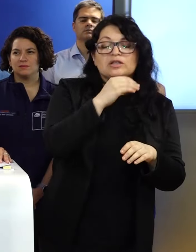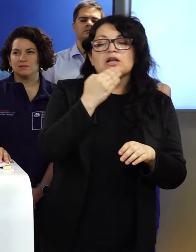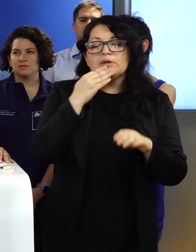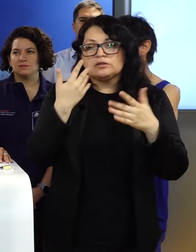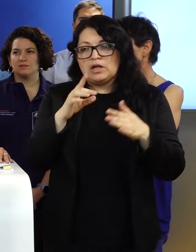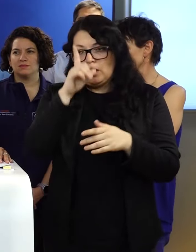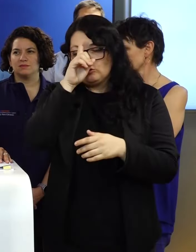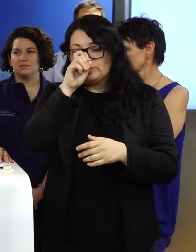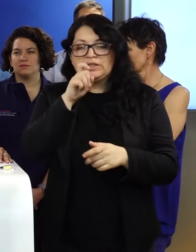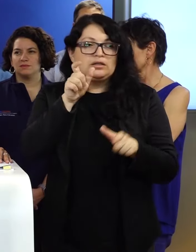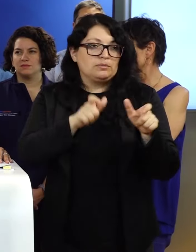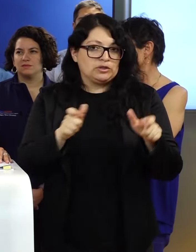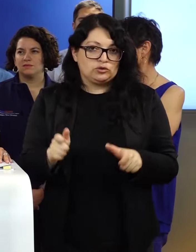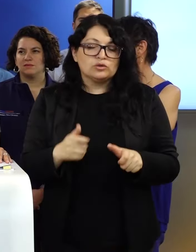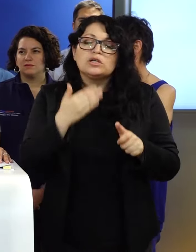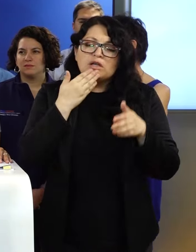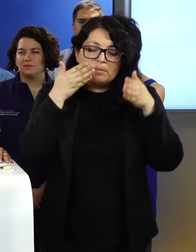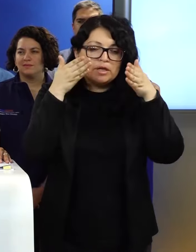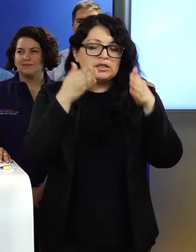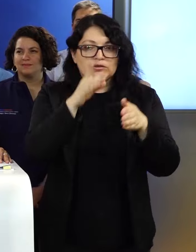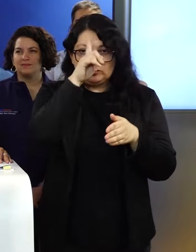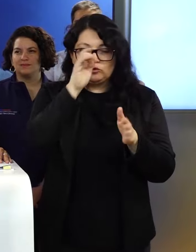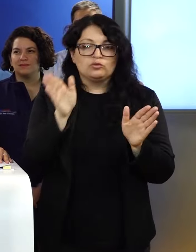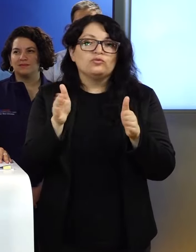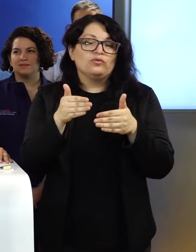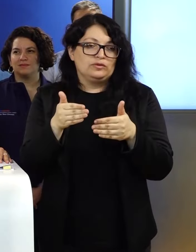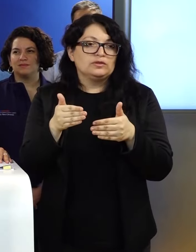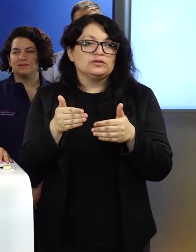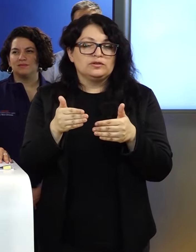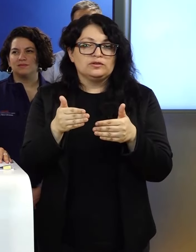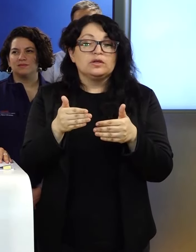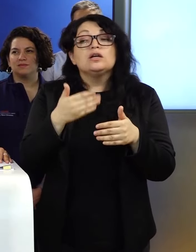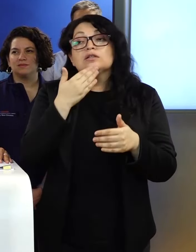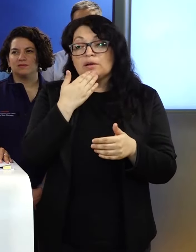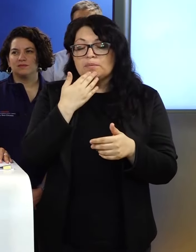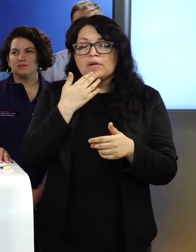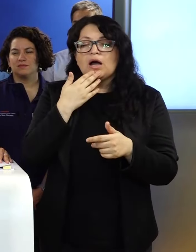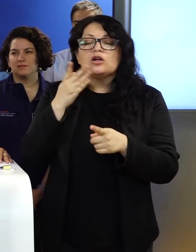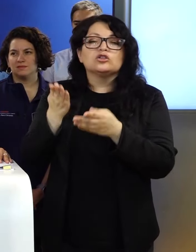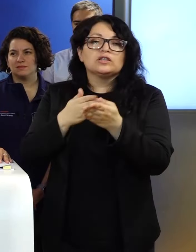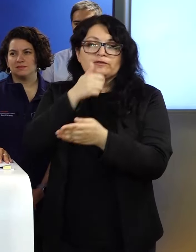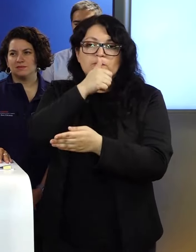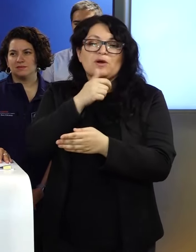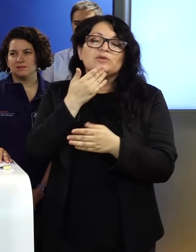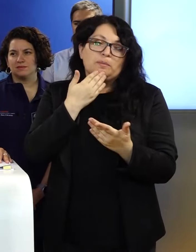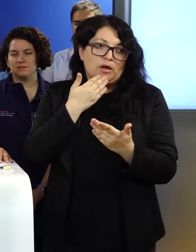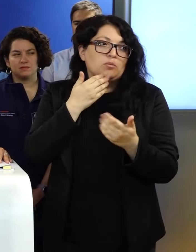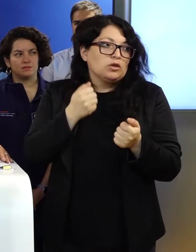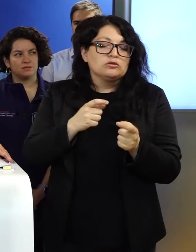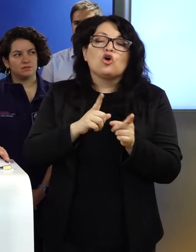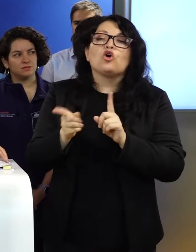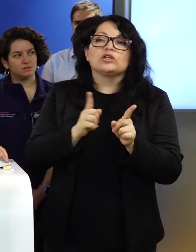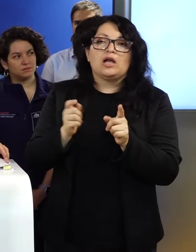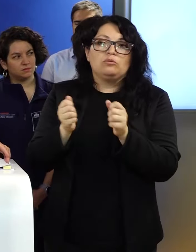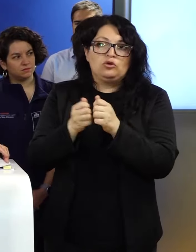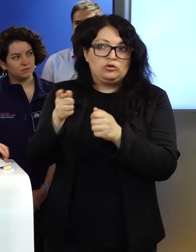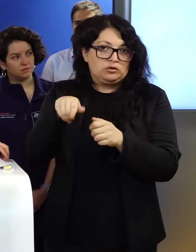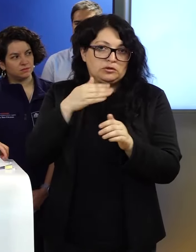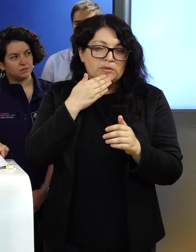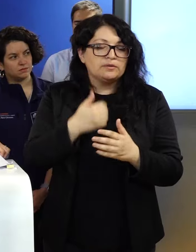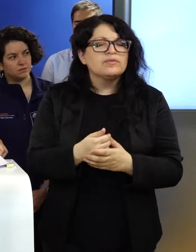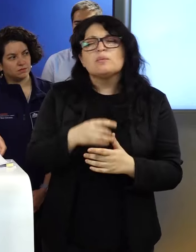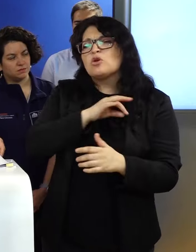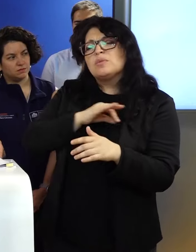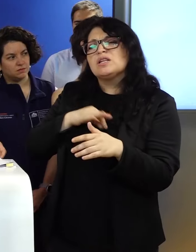hospitalaria y atención primaria con los servicios privados, para los cuales, por supuesto, que se coordina con ella. Eso.